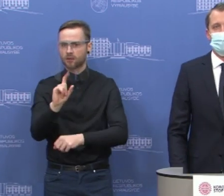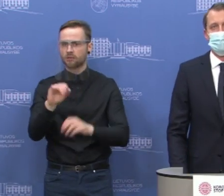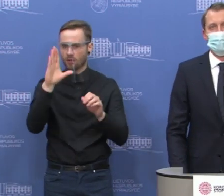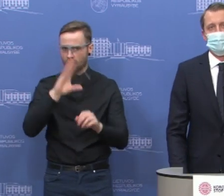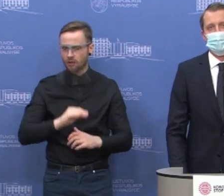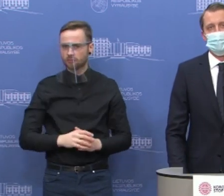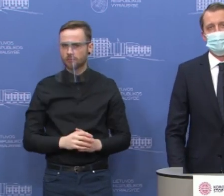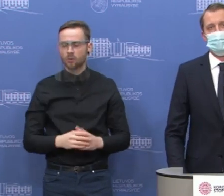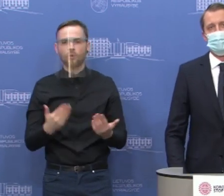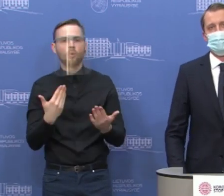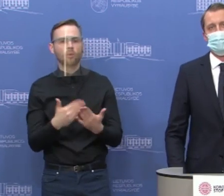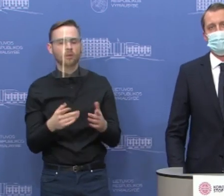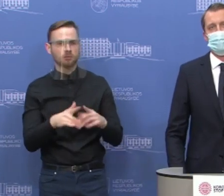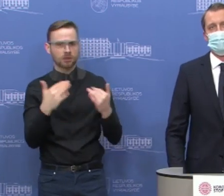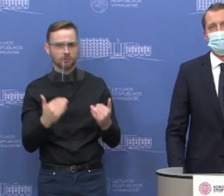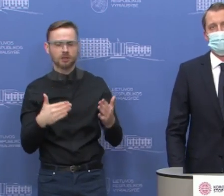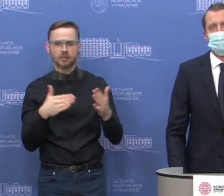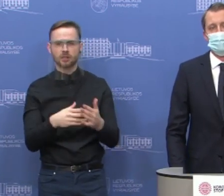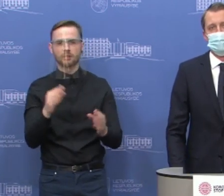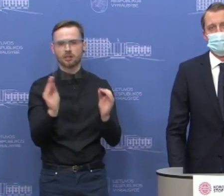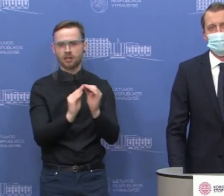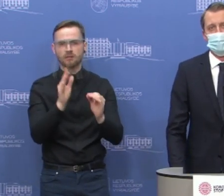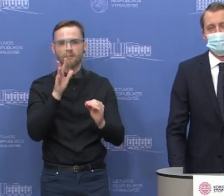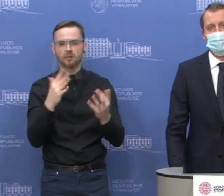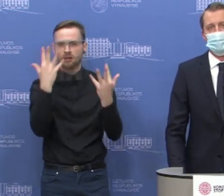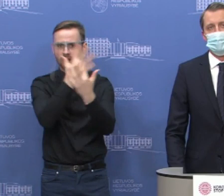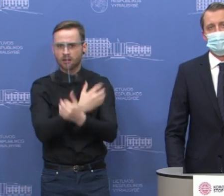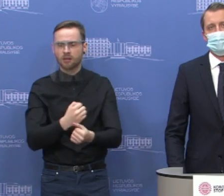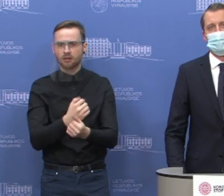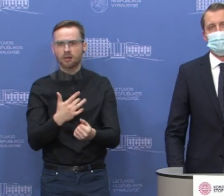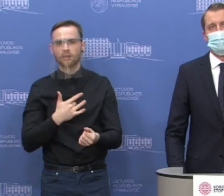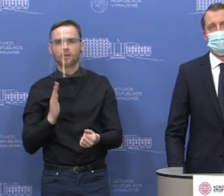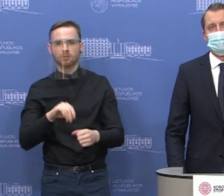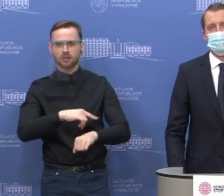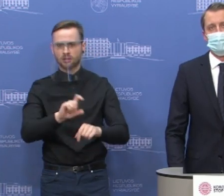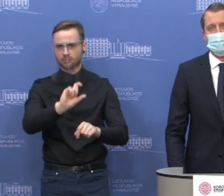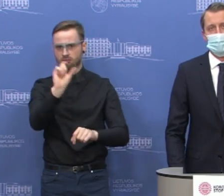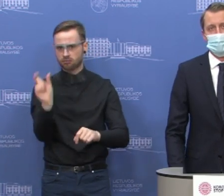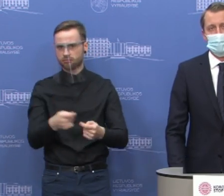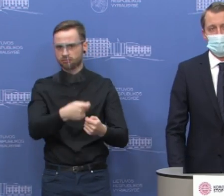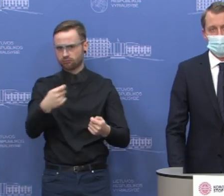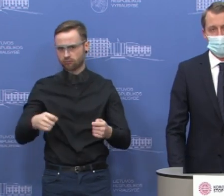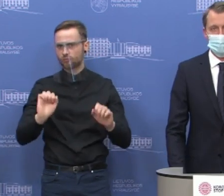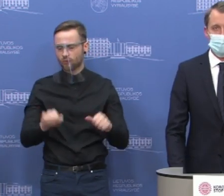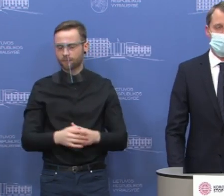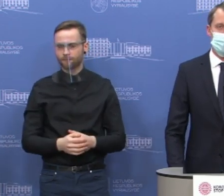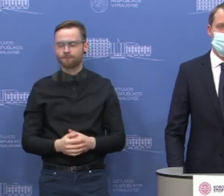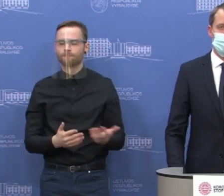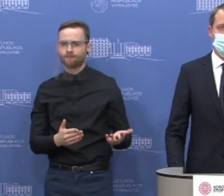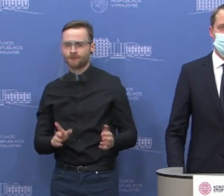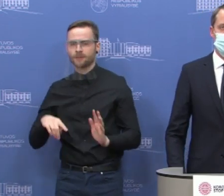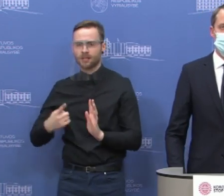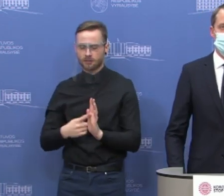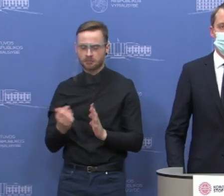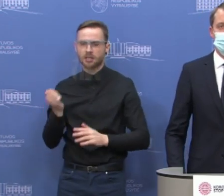pasiklausti, kad jau buvo pasirinkta leisti dirbti būtent iki 22 valandos ir numatome kažkokieną prailginimą darbo laiko. Dėkui išklausimą.